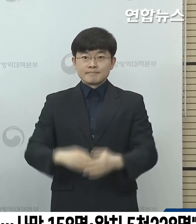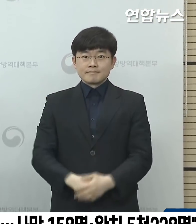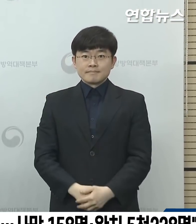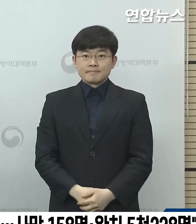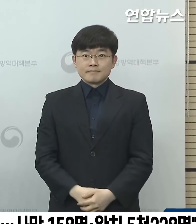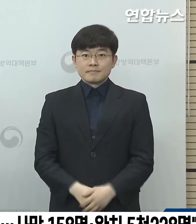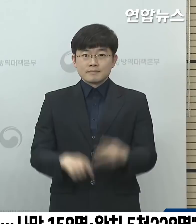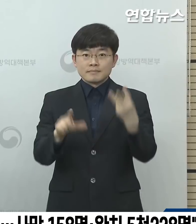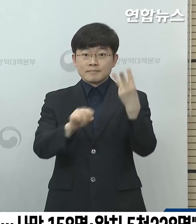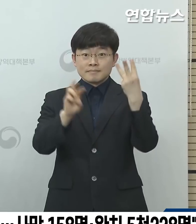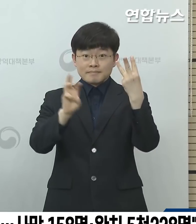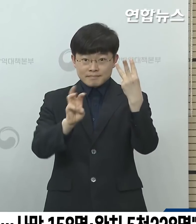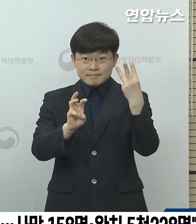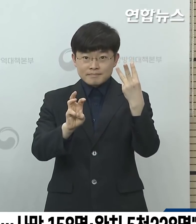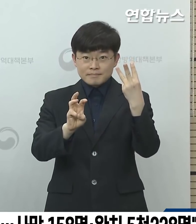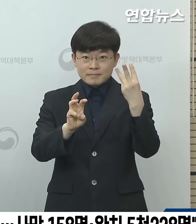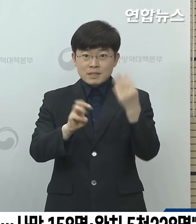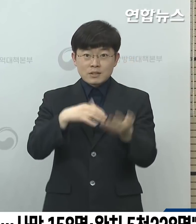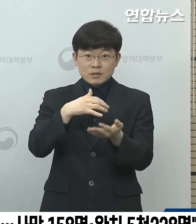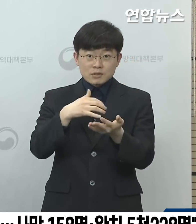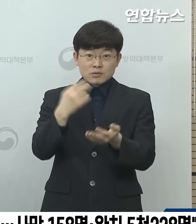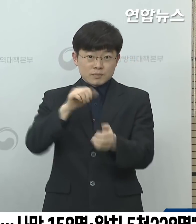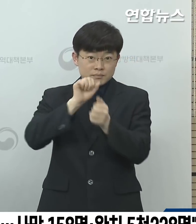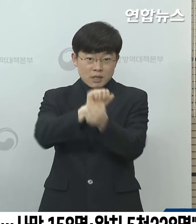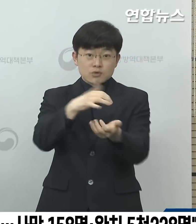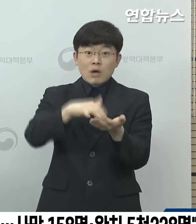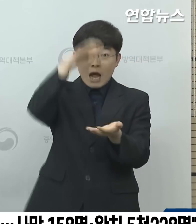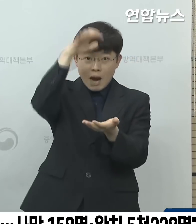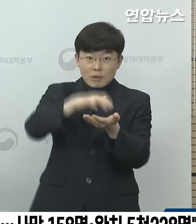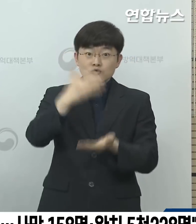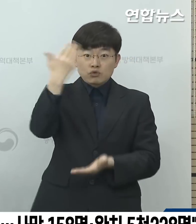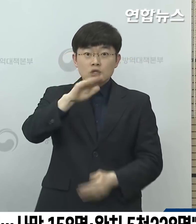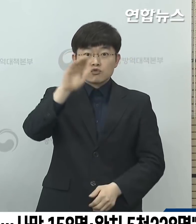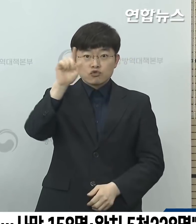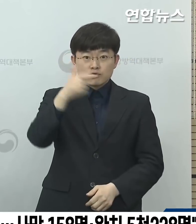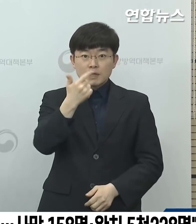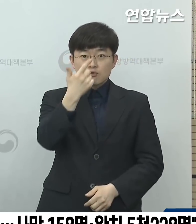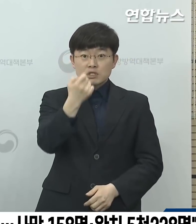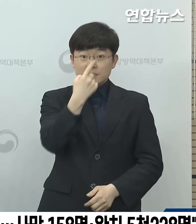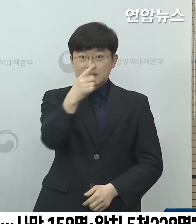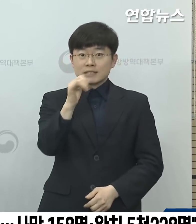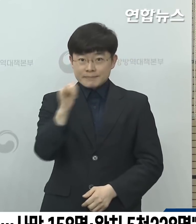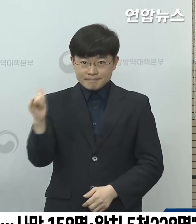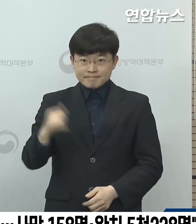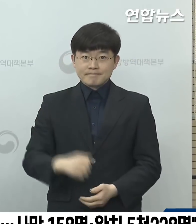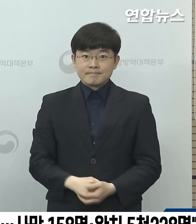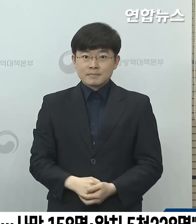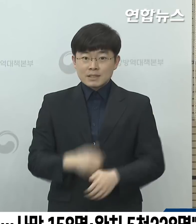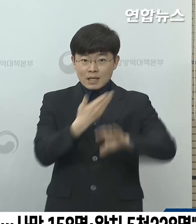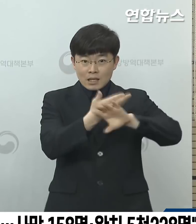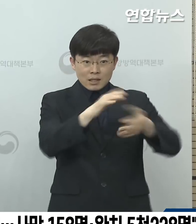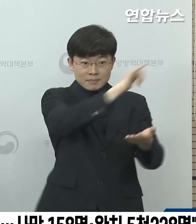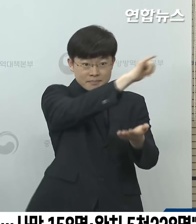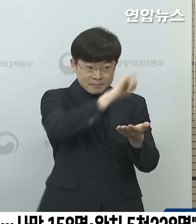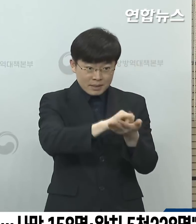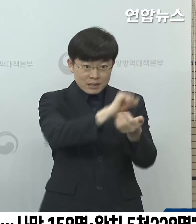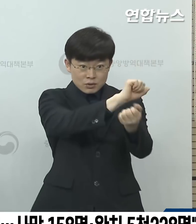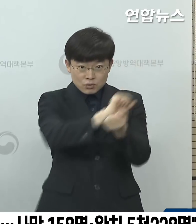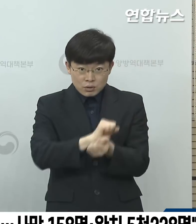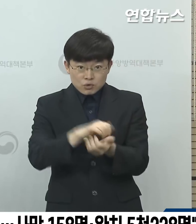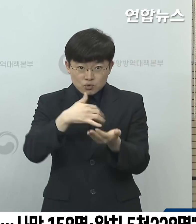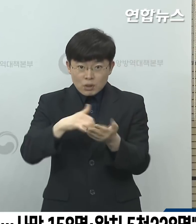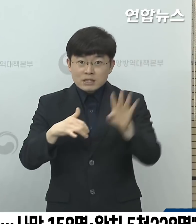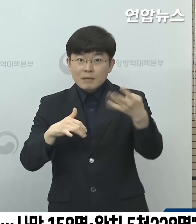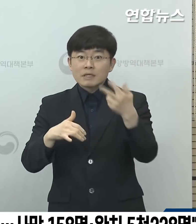3월 30일 현재 총 누적 확진 환자 수는 9,661명이며 해외에서 유입된 사례는 총